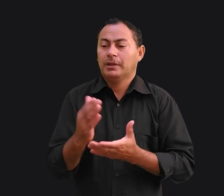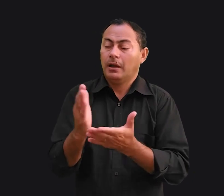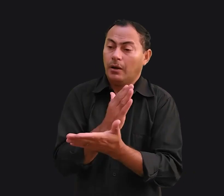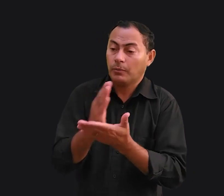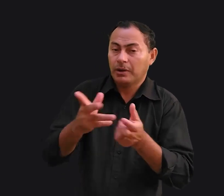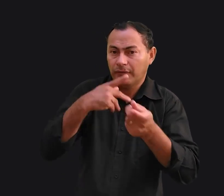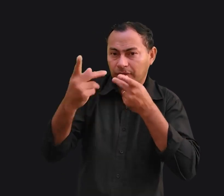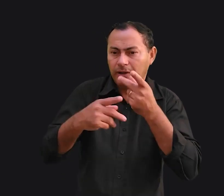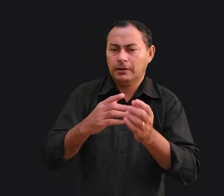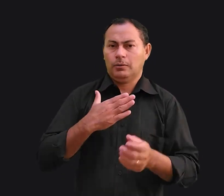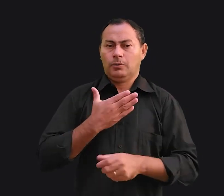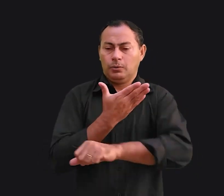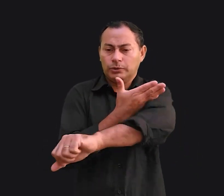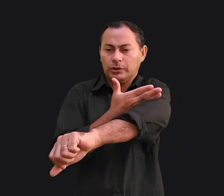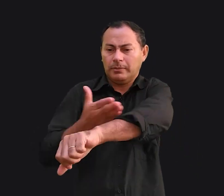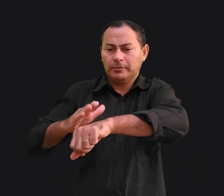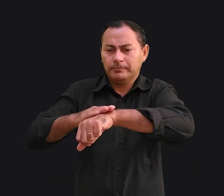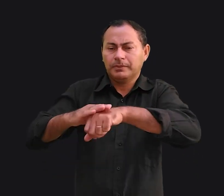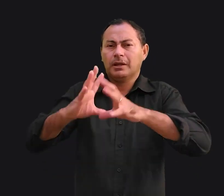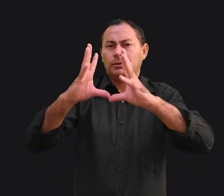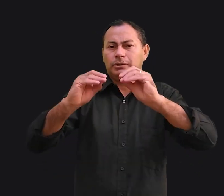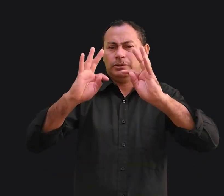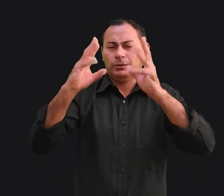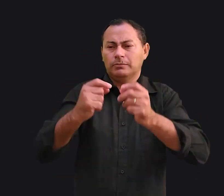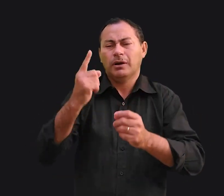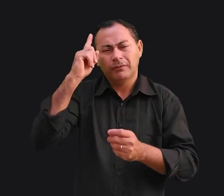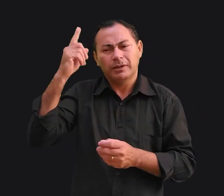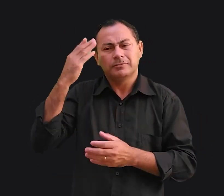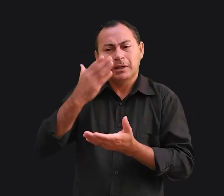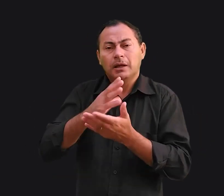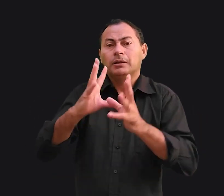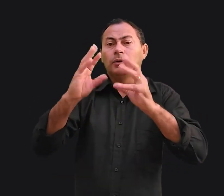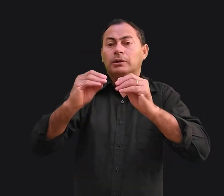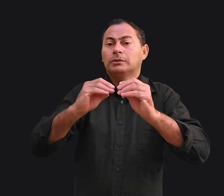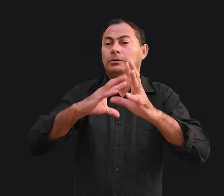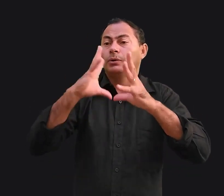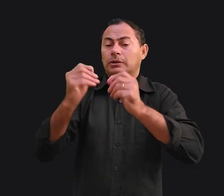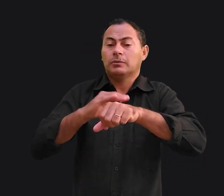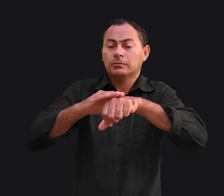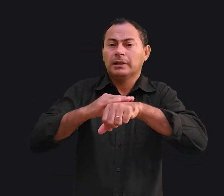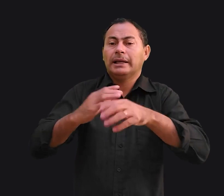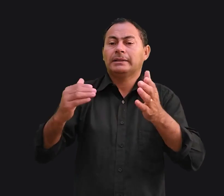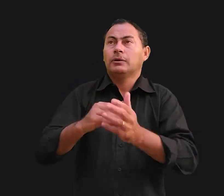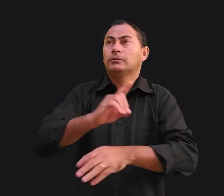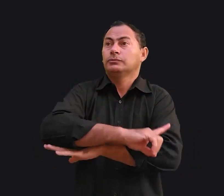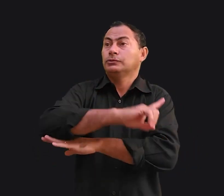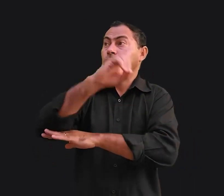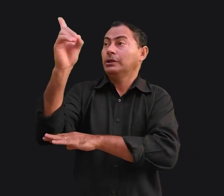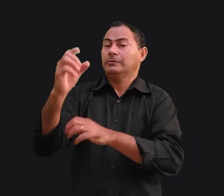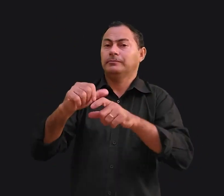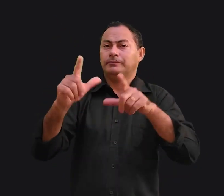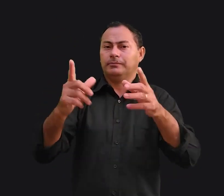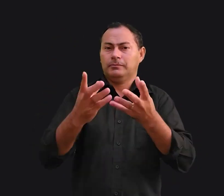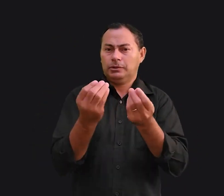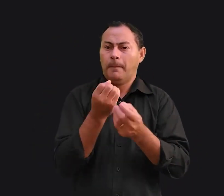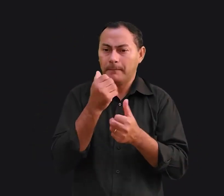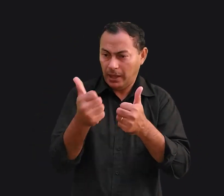Alguns dizem, costumávamos conversar a noite toda, uma vez passamos a noite toda conversando até o dia clarear. Muito bem.